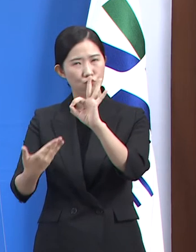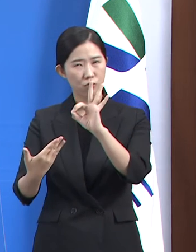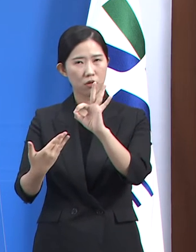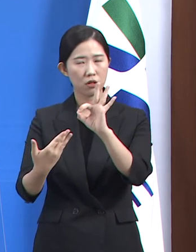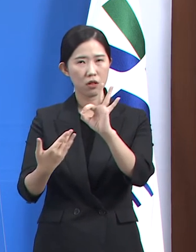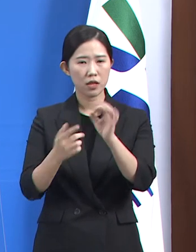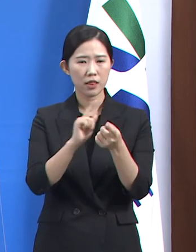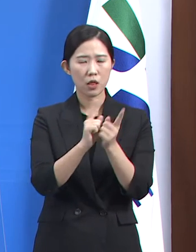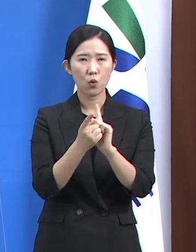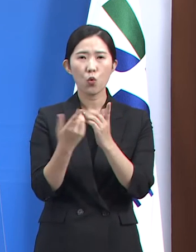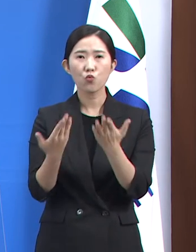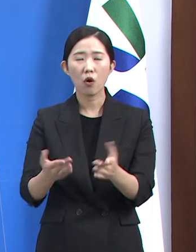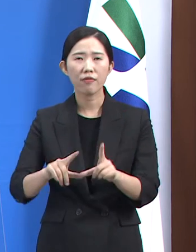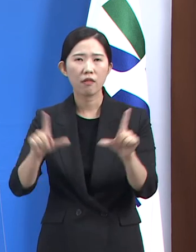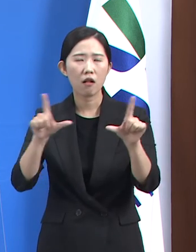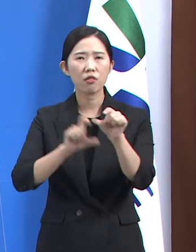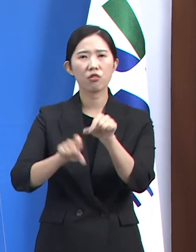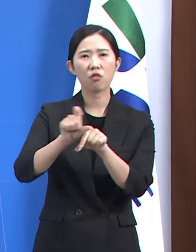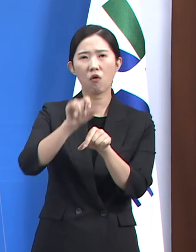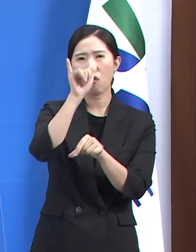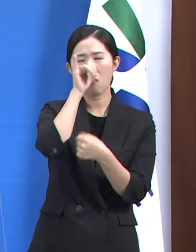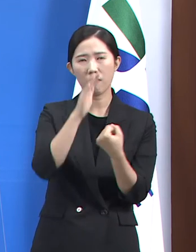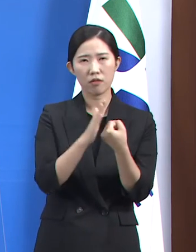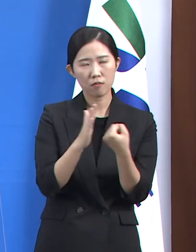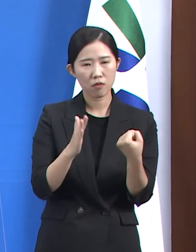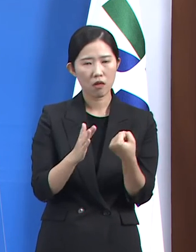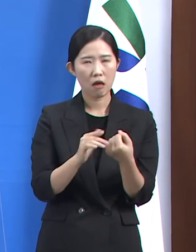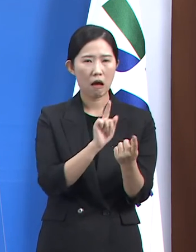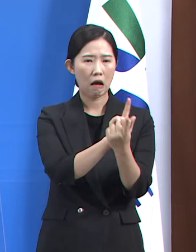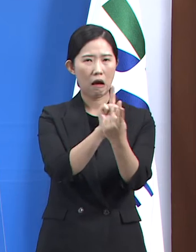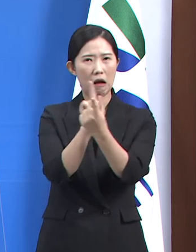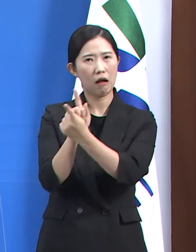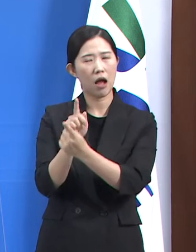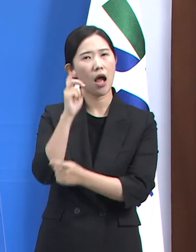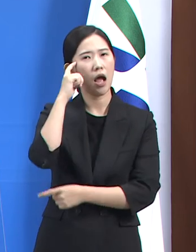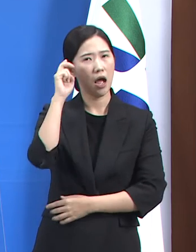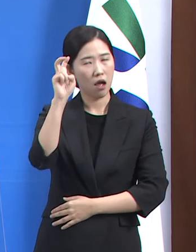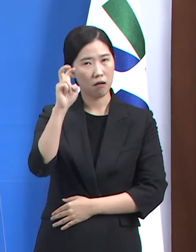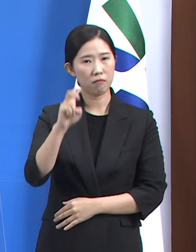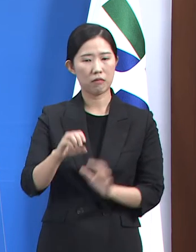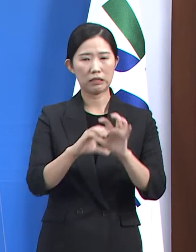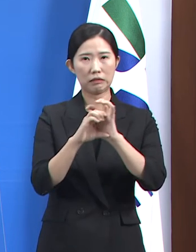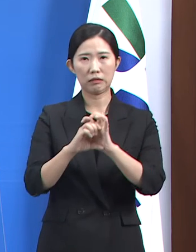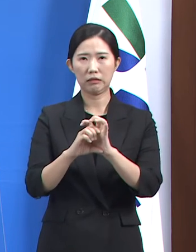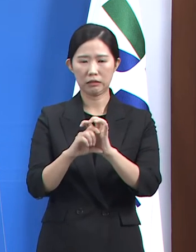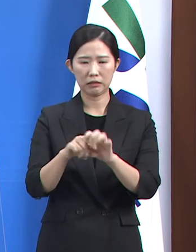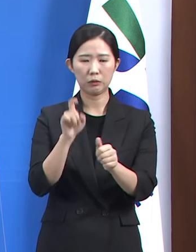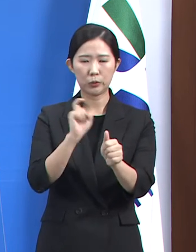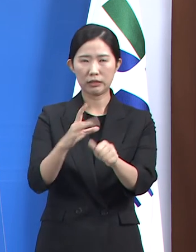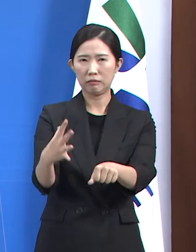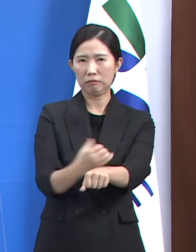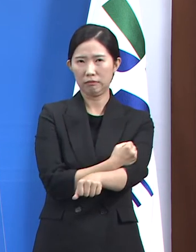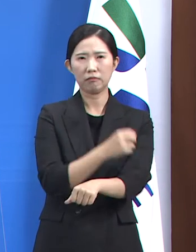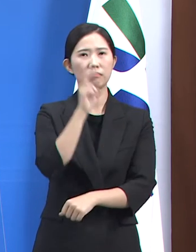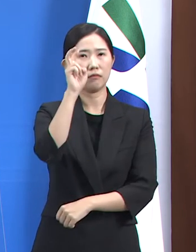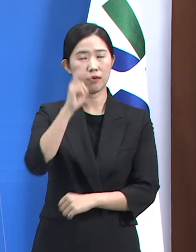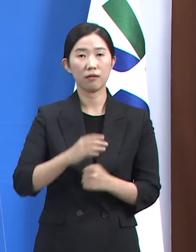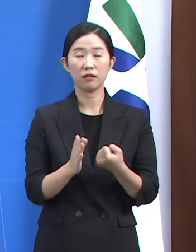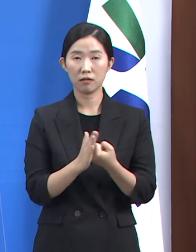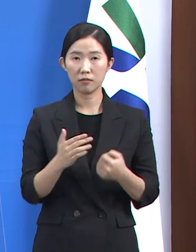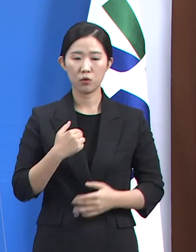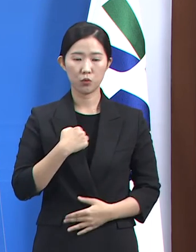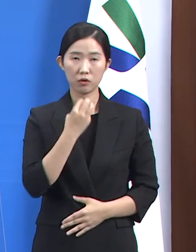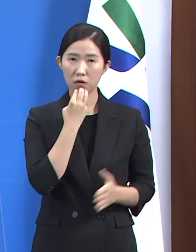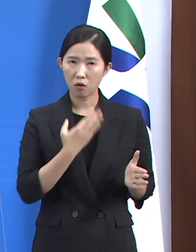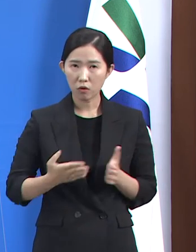대인 접촉과 모임이 증가할 것으로 예상되기 때문에 코로나19 확산이 더욱 우려되는 상황입니다. 이에 경기도는